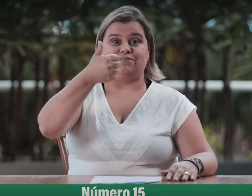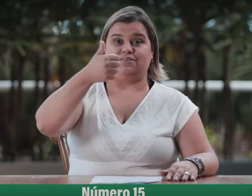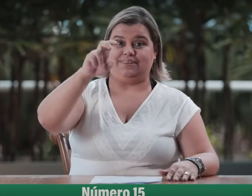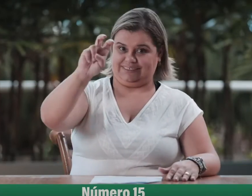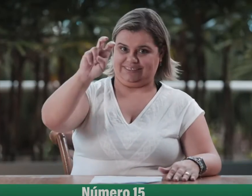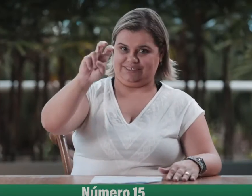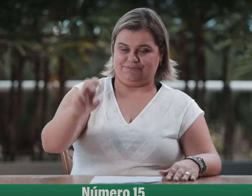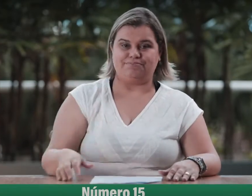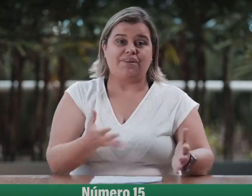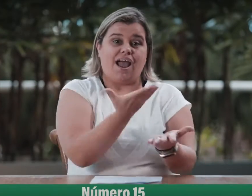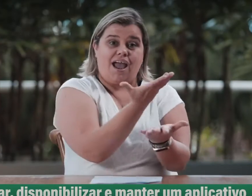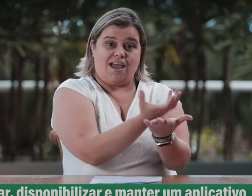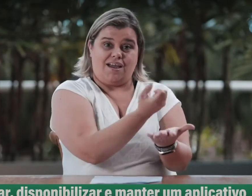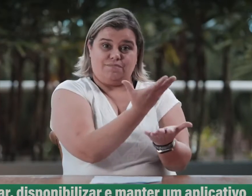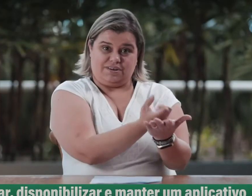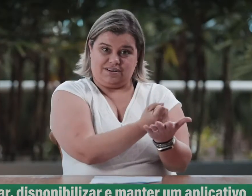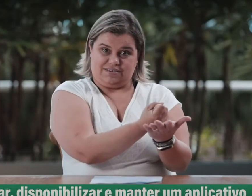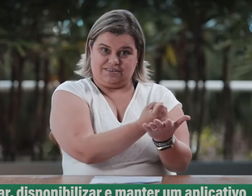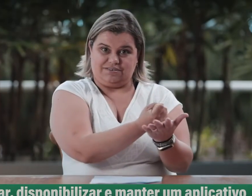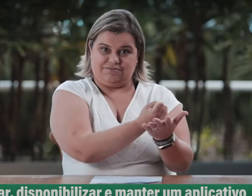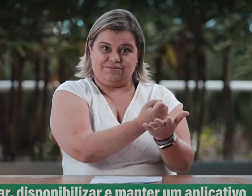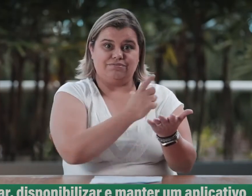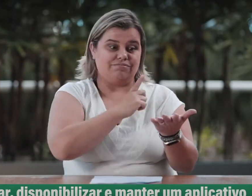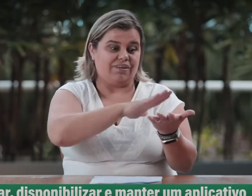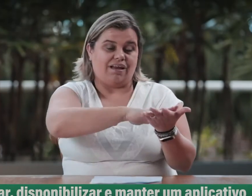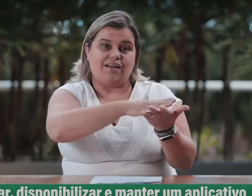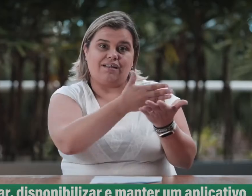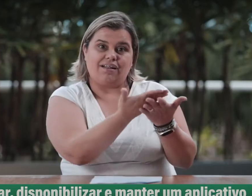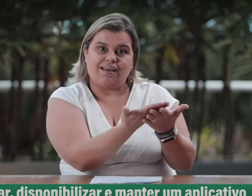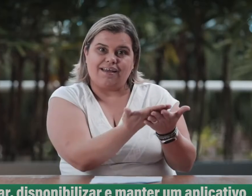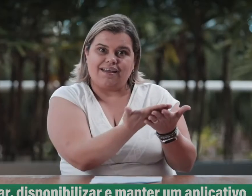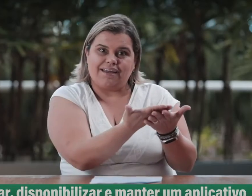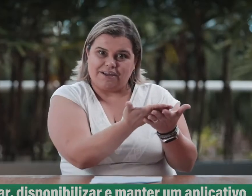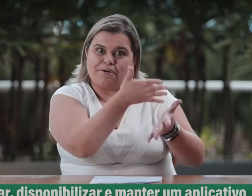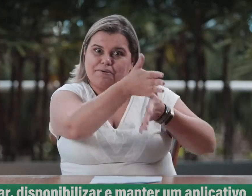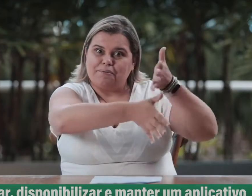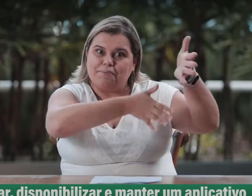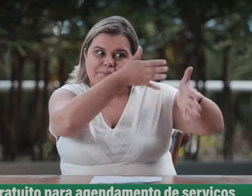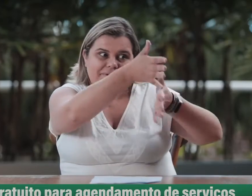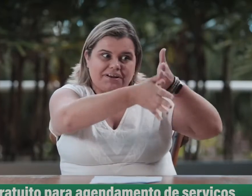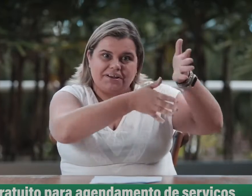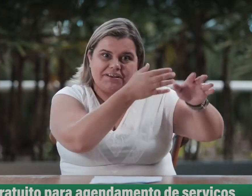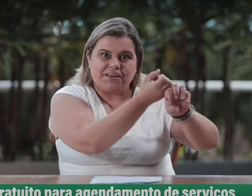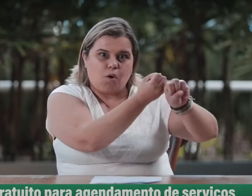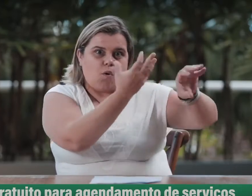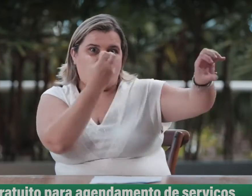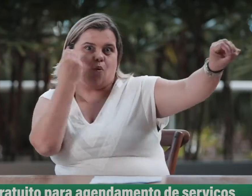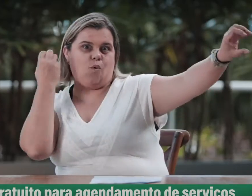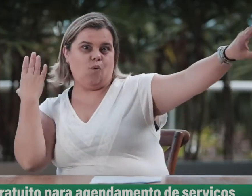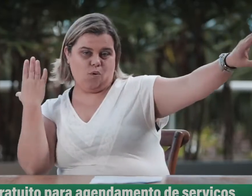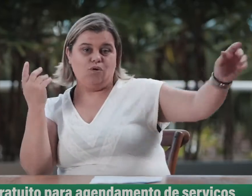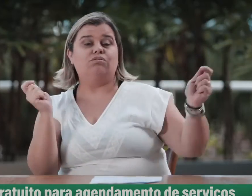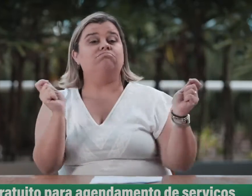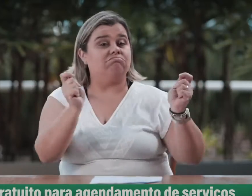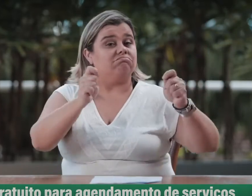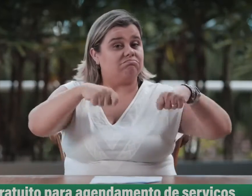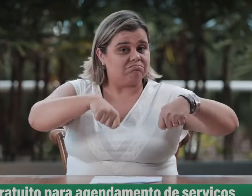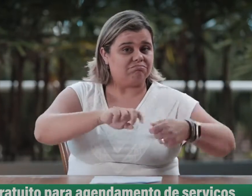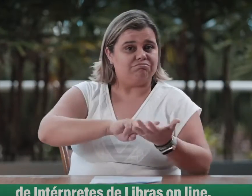15. Criar, disponibilizar e manter um aplicativo gratuito para agendamento de serviços de